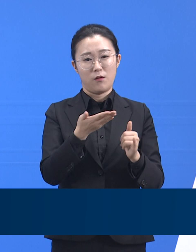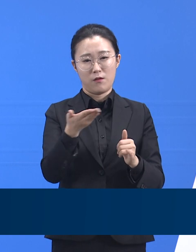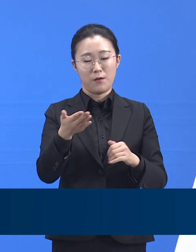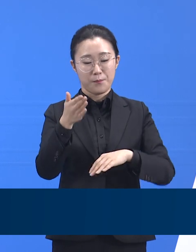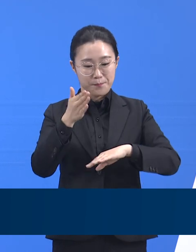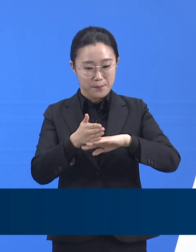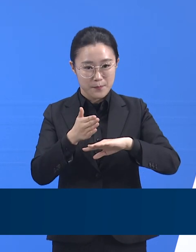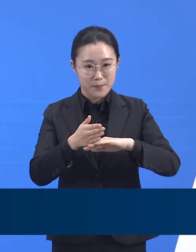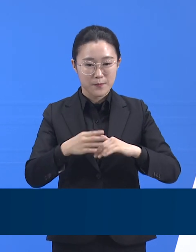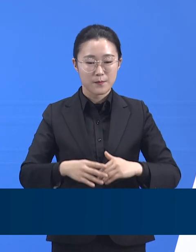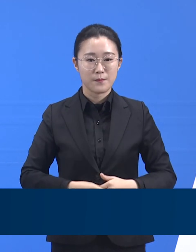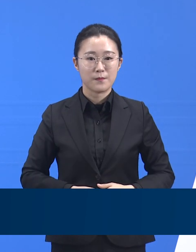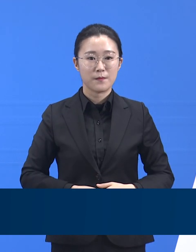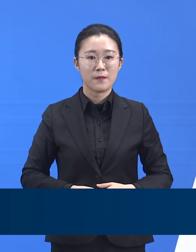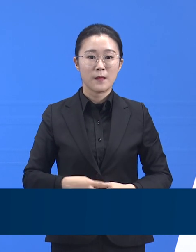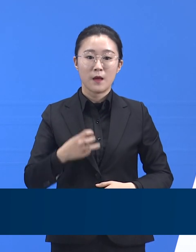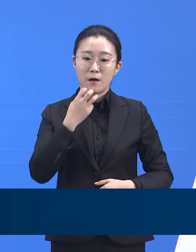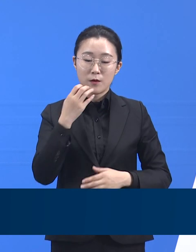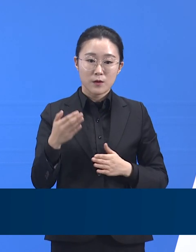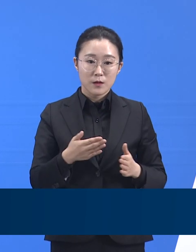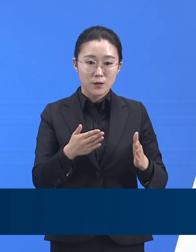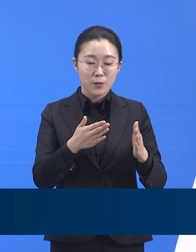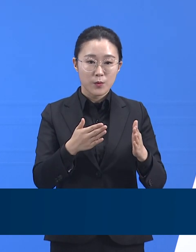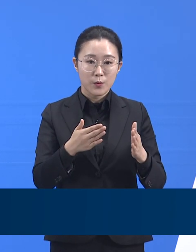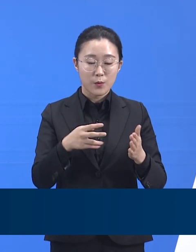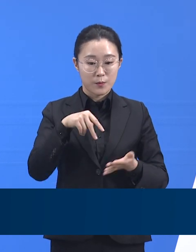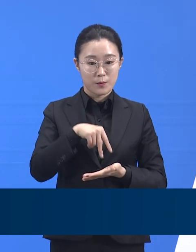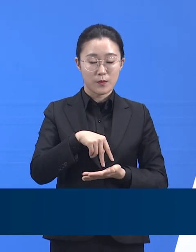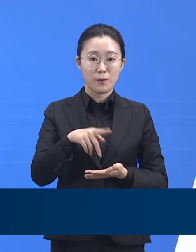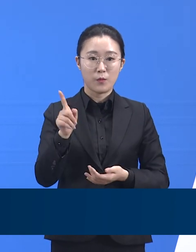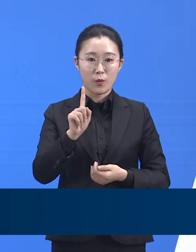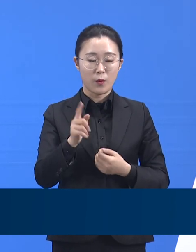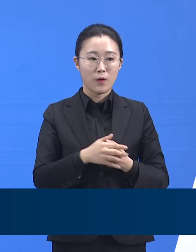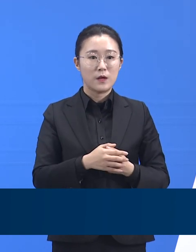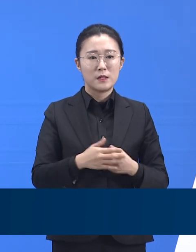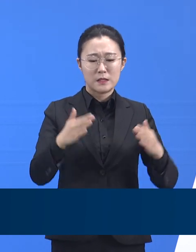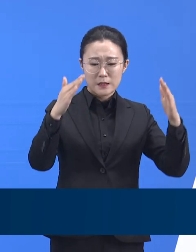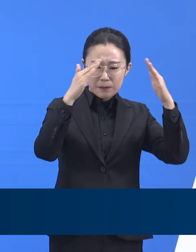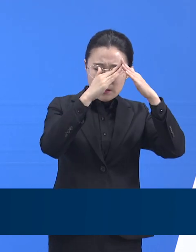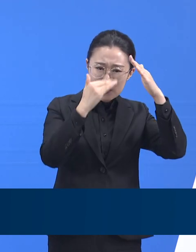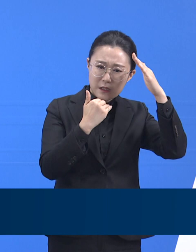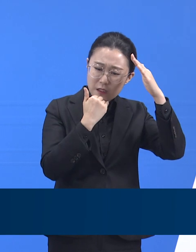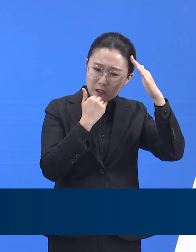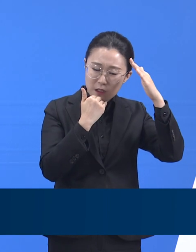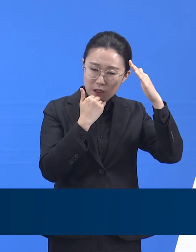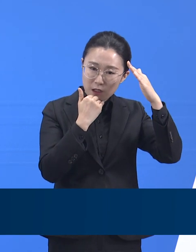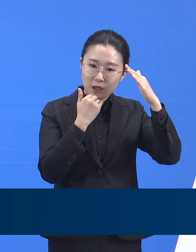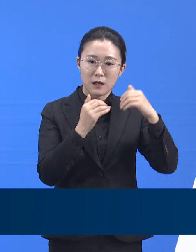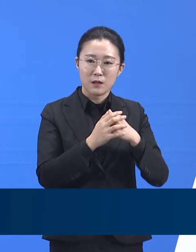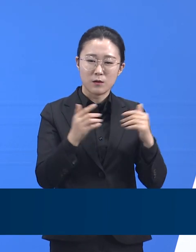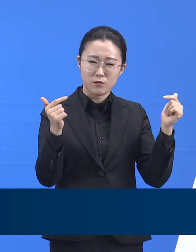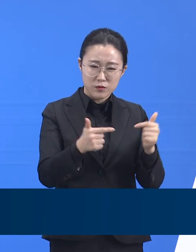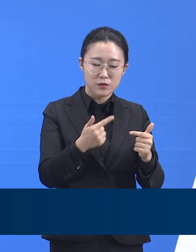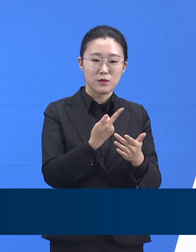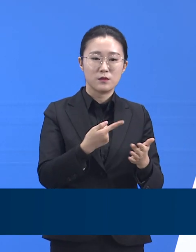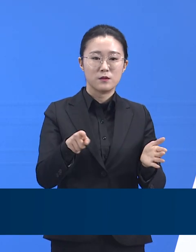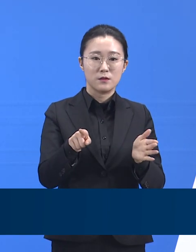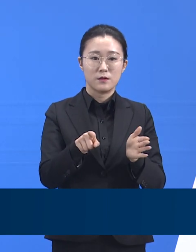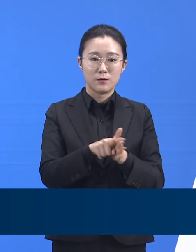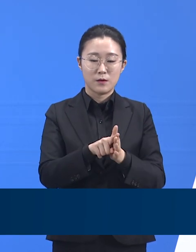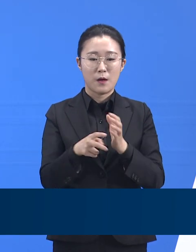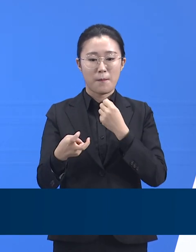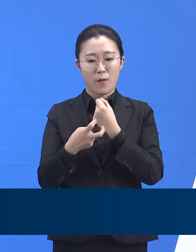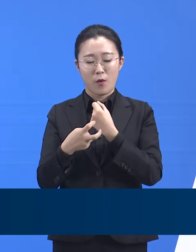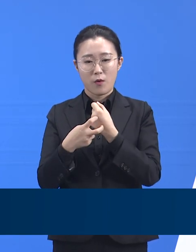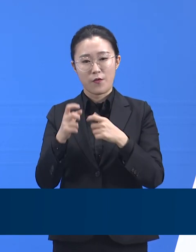경기도는 자택 대기 확진자 해소를 위하여 병상 확보에 최선을 다하고 있습니다. 금일 0시 기준